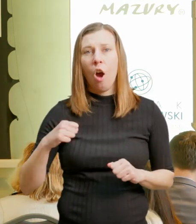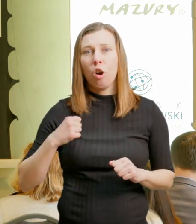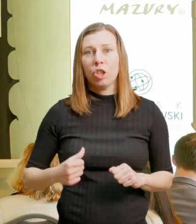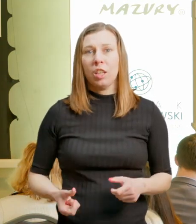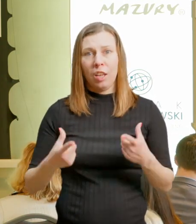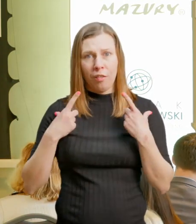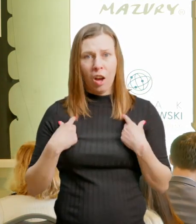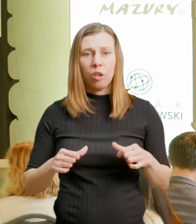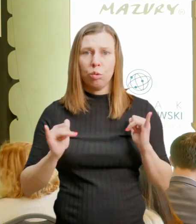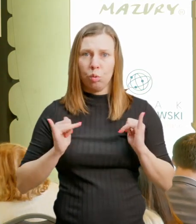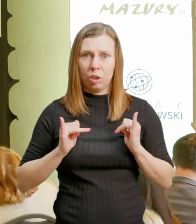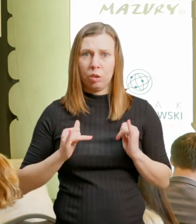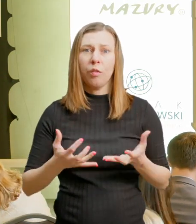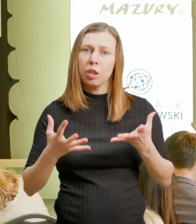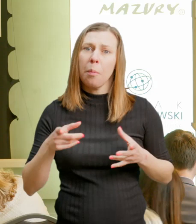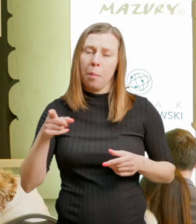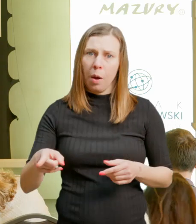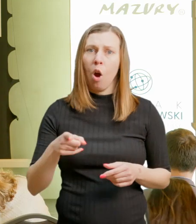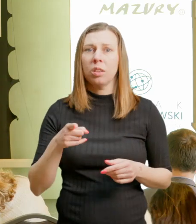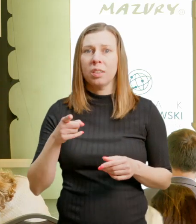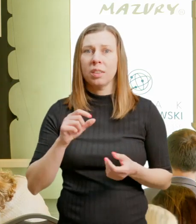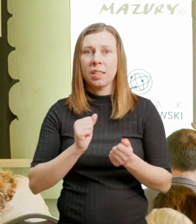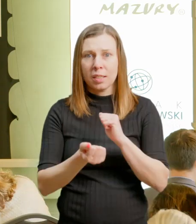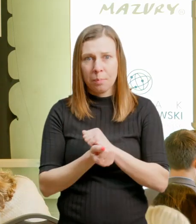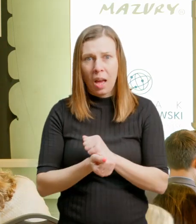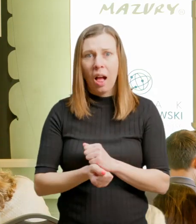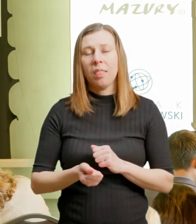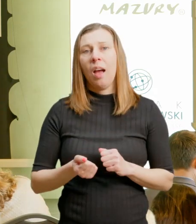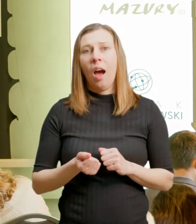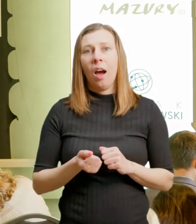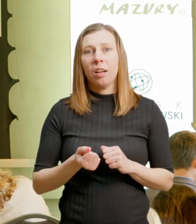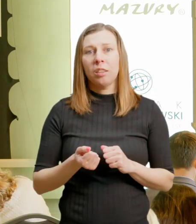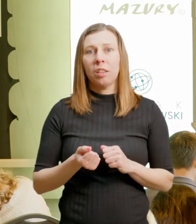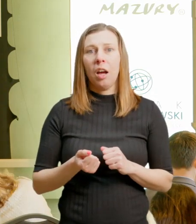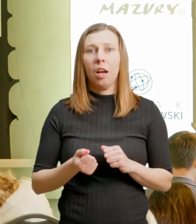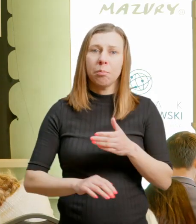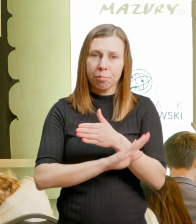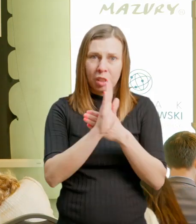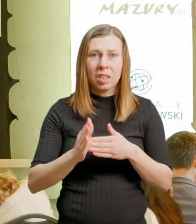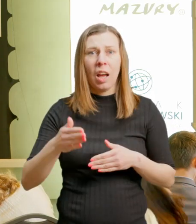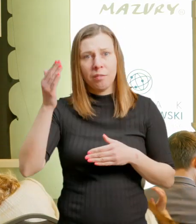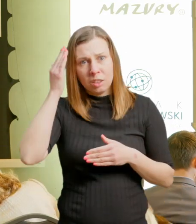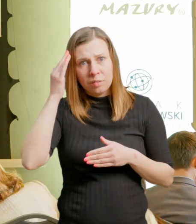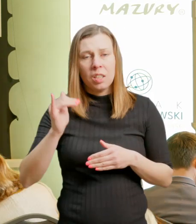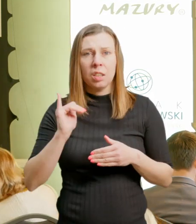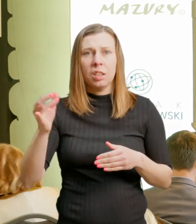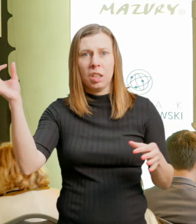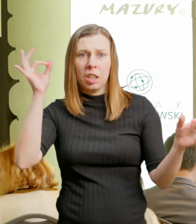zmiany oczekiwań tych turystów. I o tych zmianach chciałabym Państwu dzisiaj przedstawić